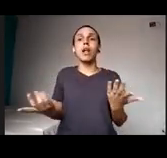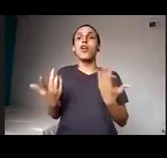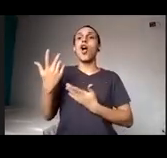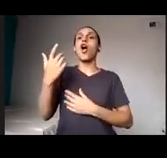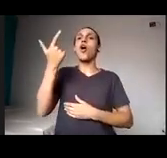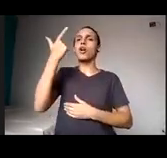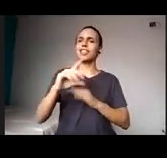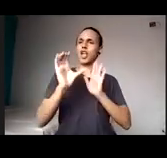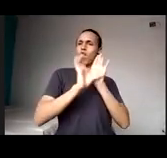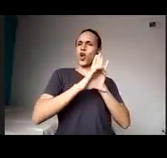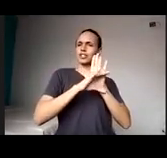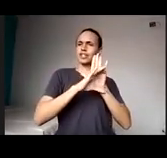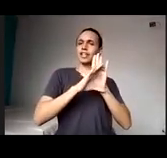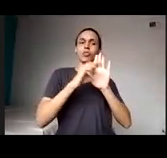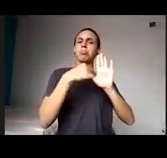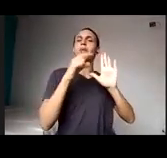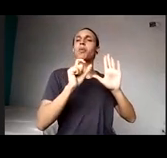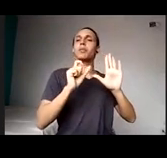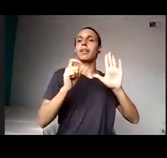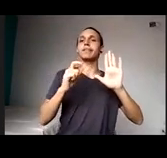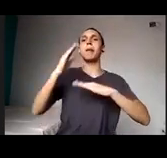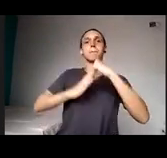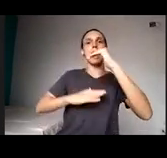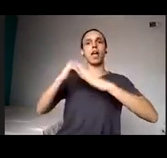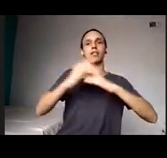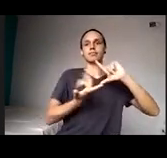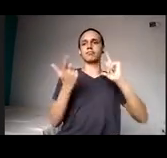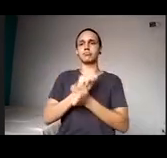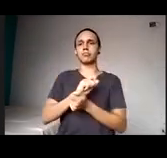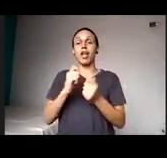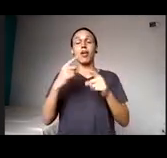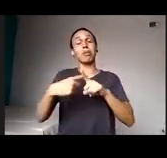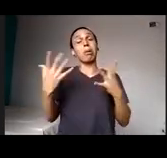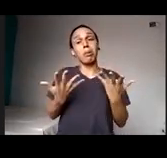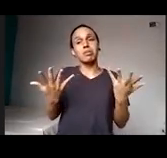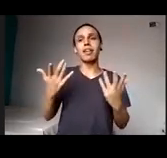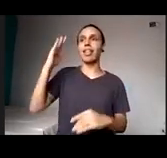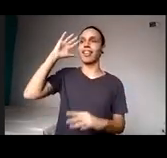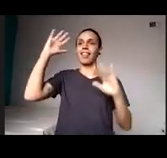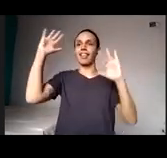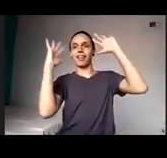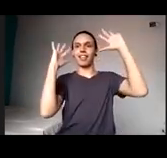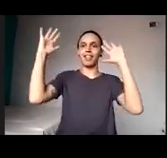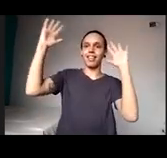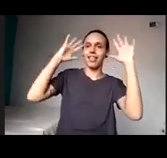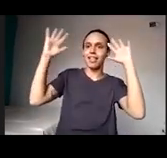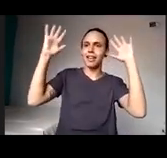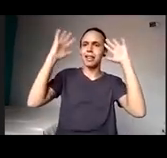práticos. Porque hoje teoricamente nós estamos batendo um bolão. É